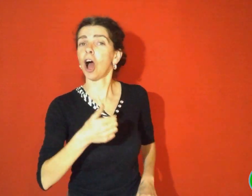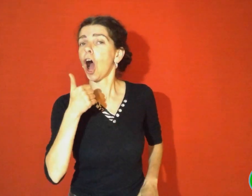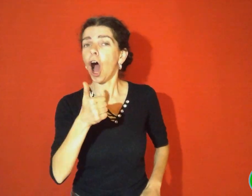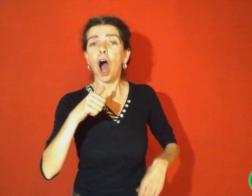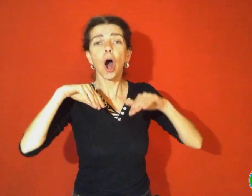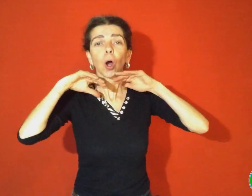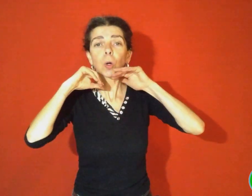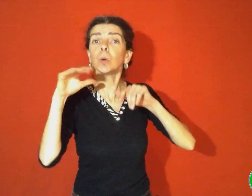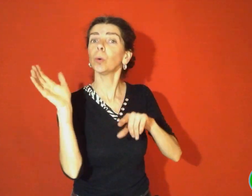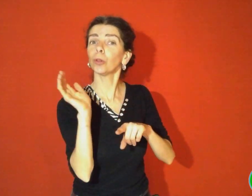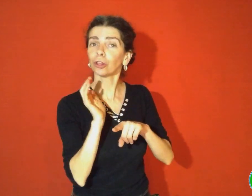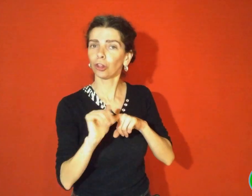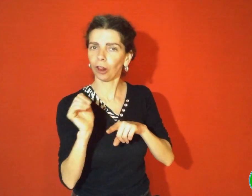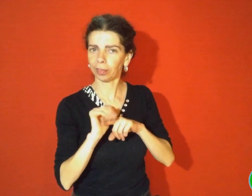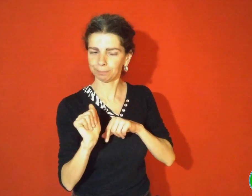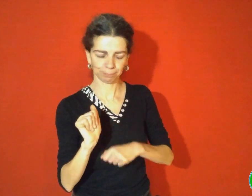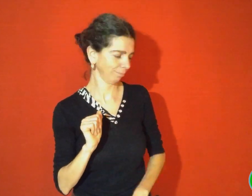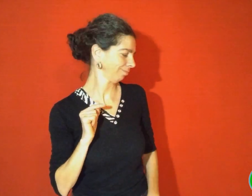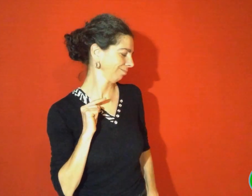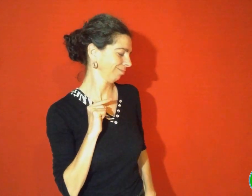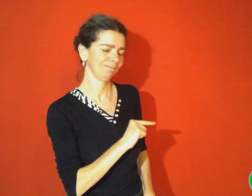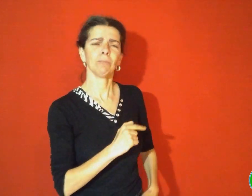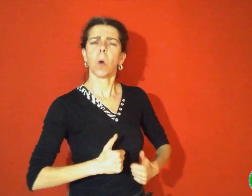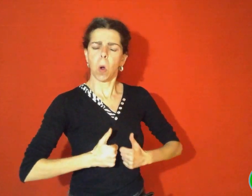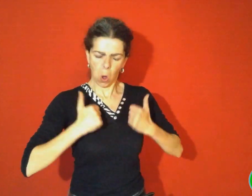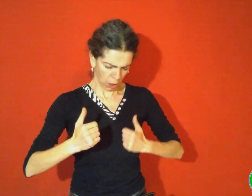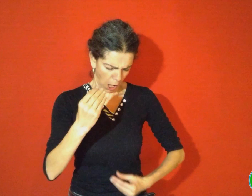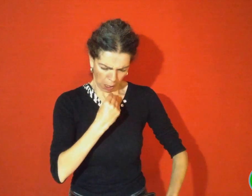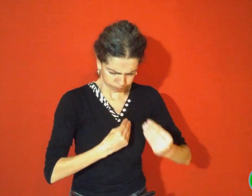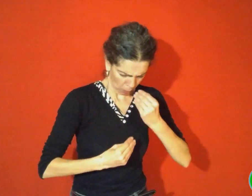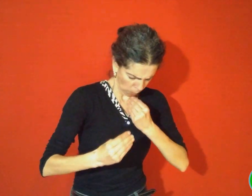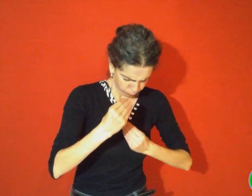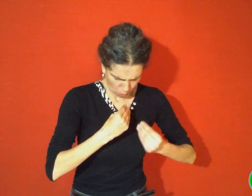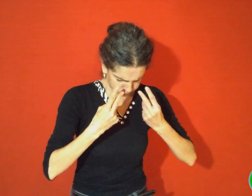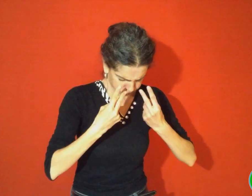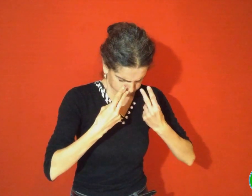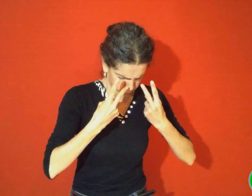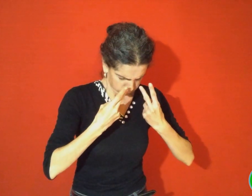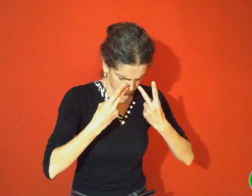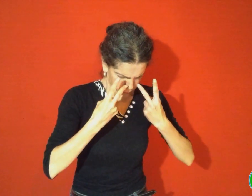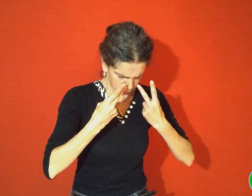un cochon de lait. » L'ogre avait retrouvé ses esprits